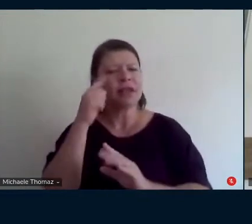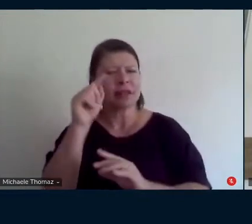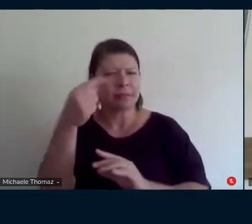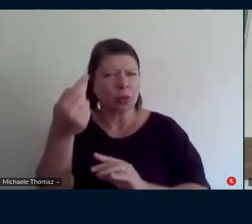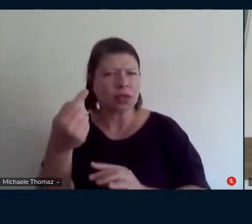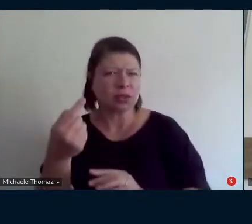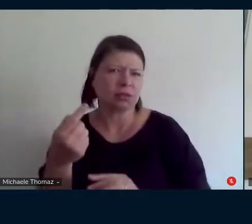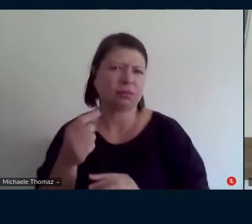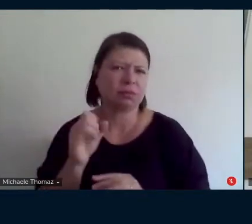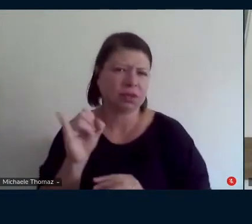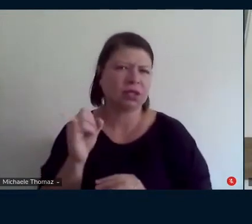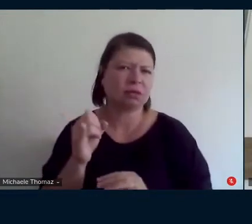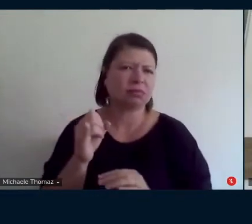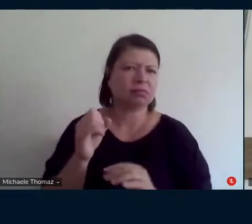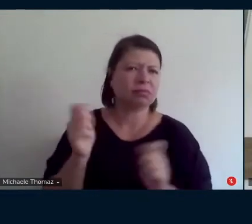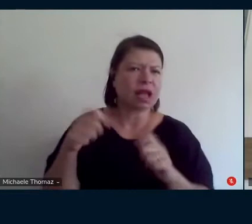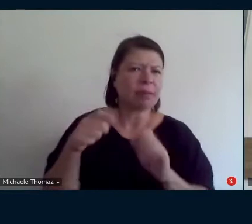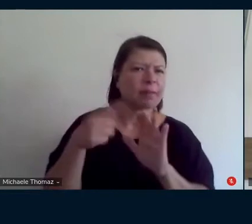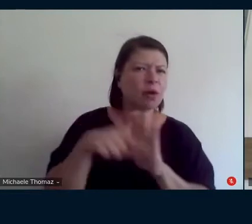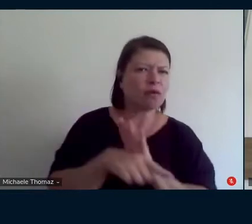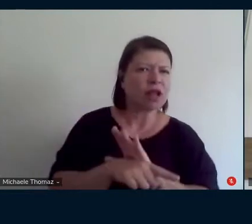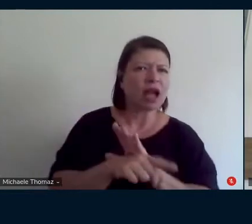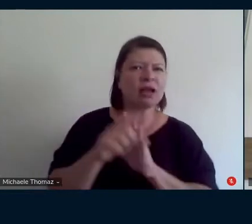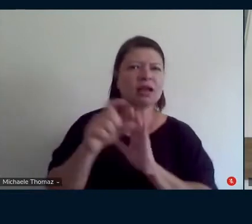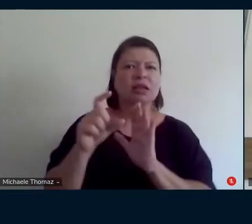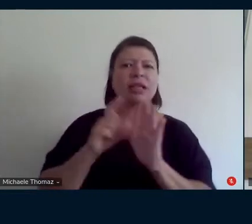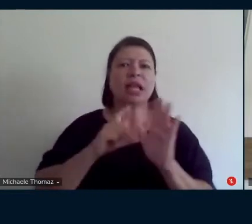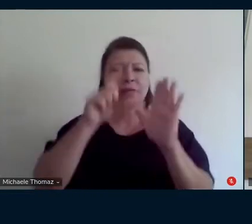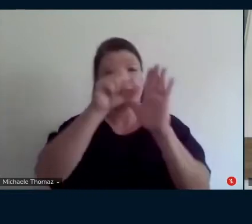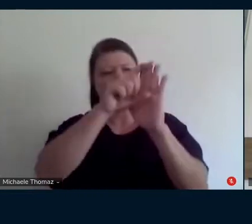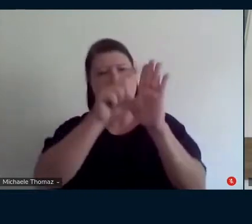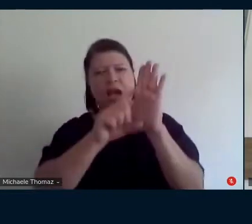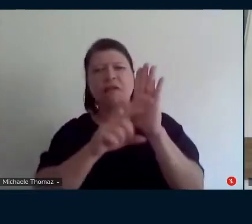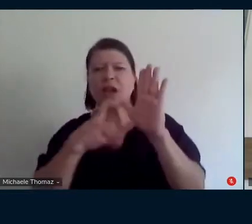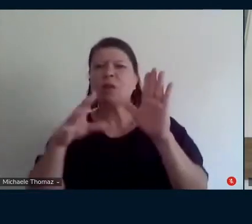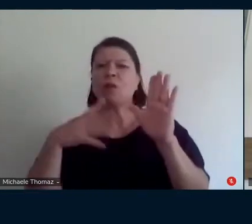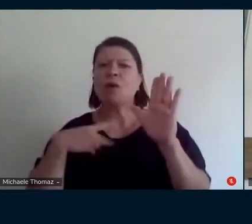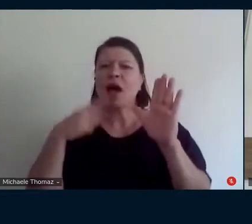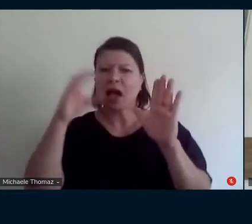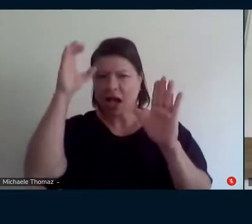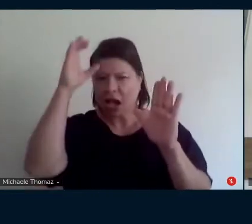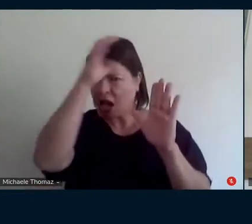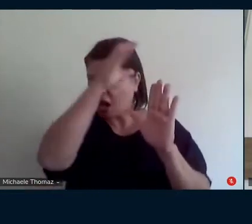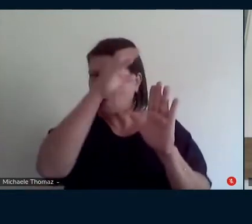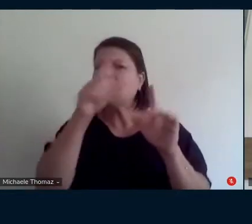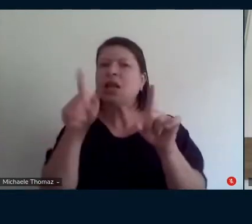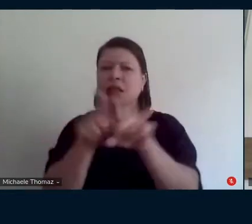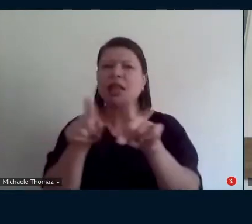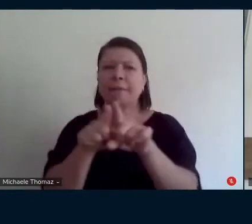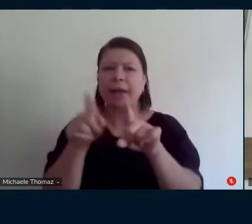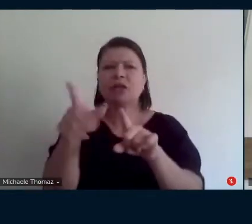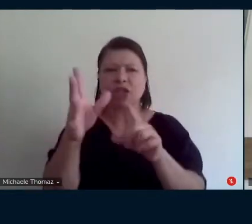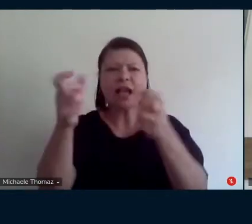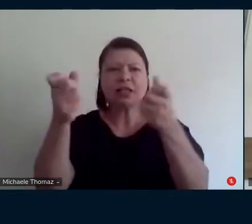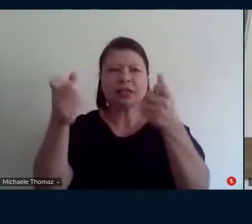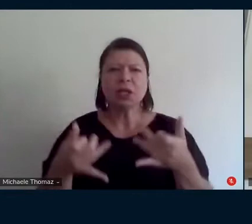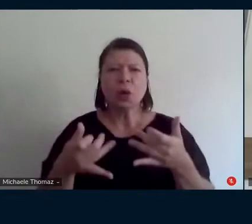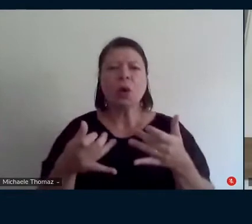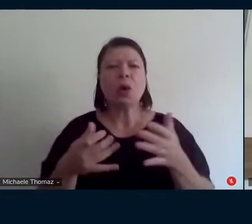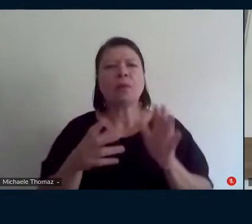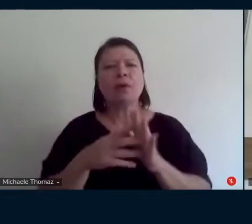acho que é um dos parágrafos que a Carolina também chamou atenção porque quando você fala da teoria da embriologia